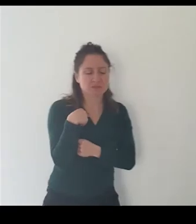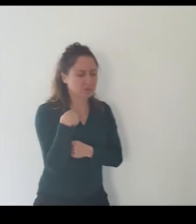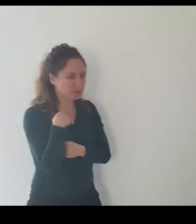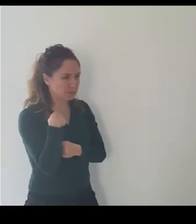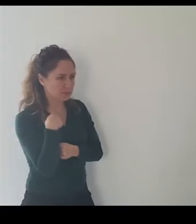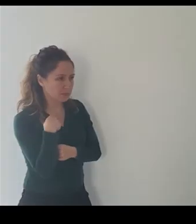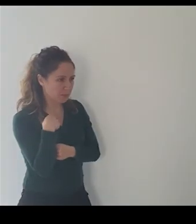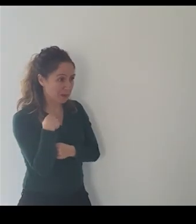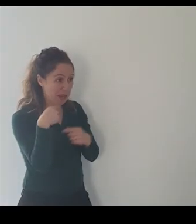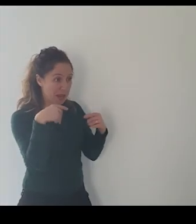vieni qui